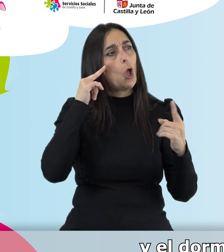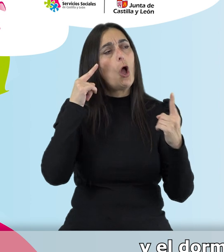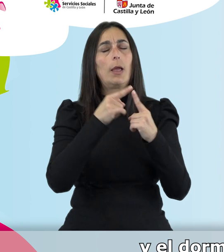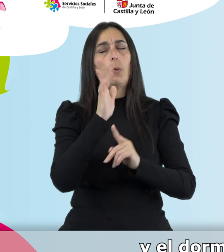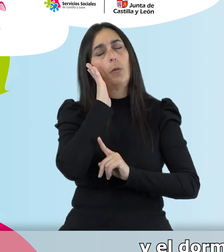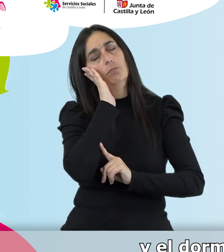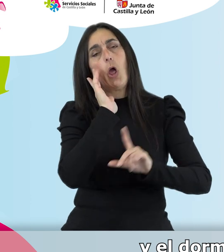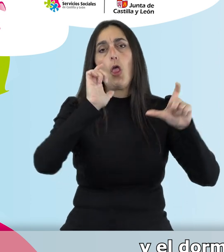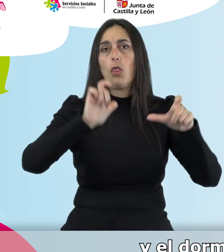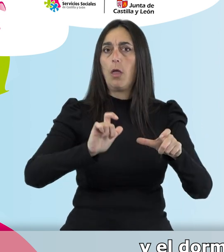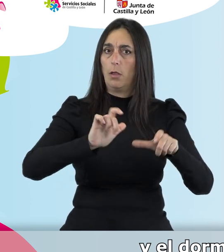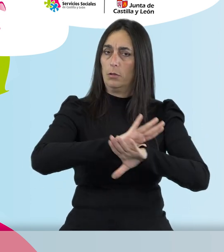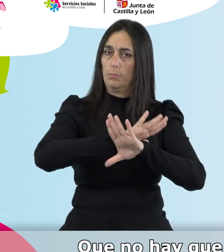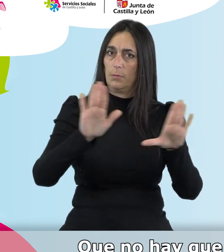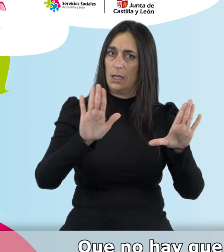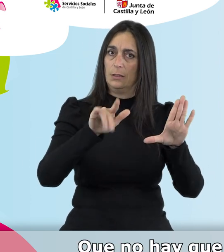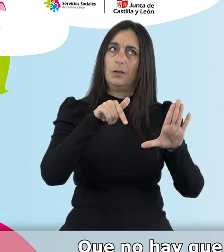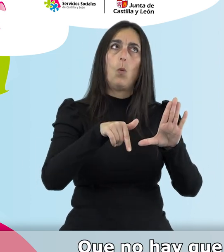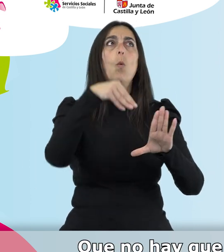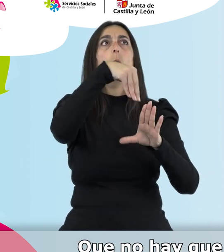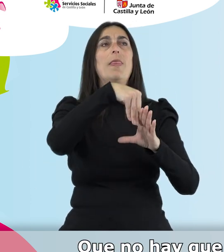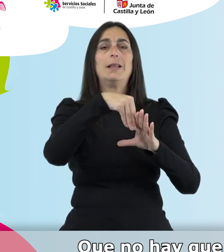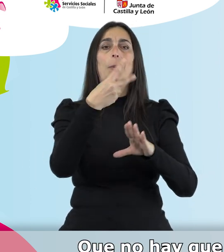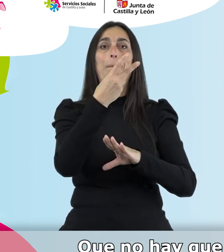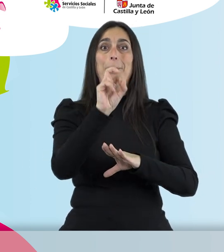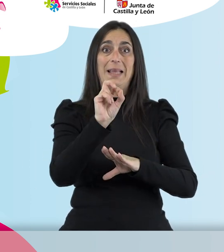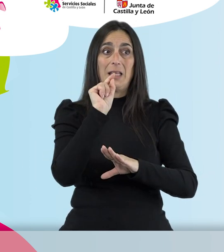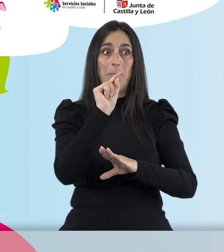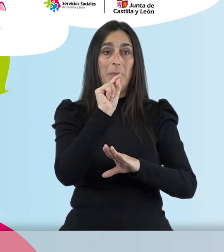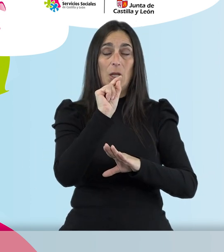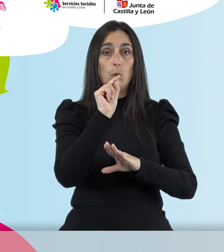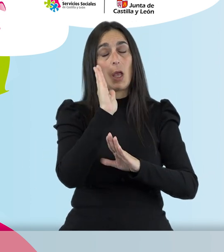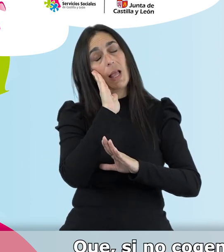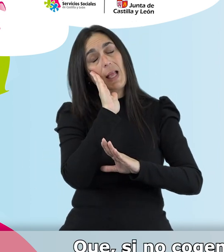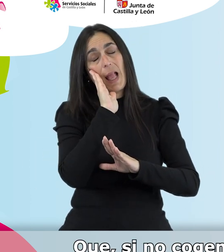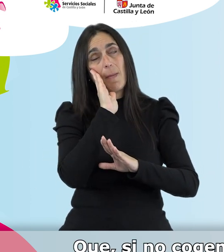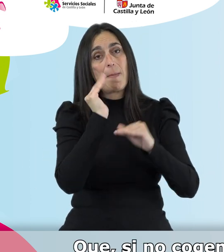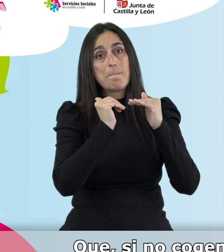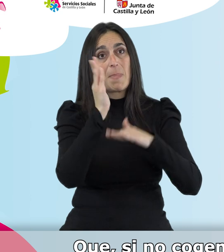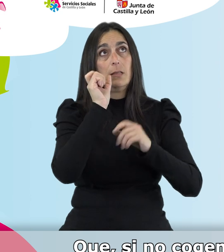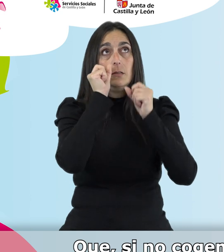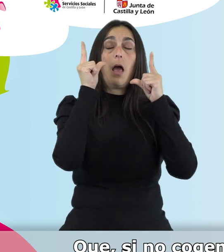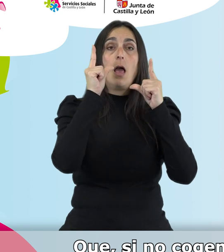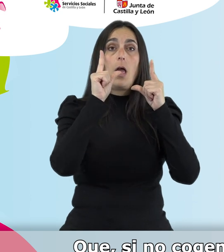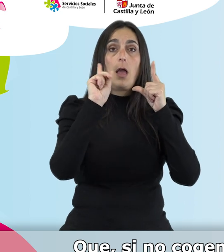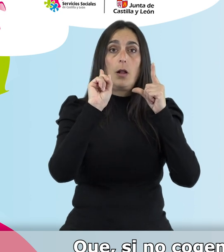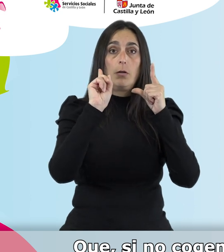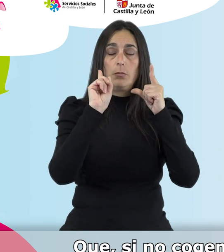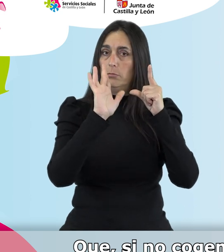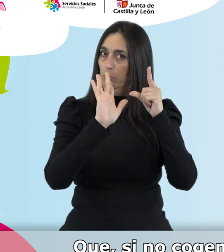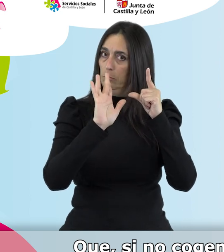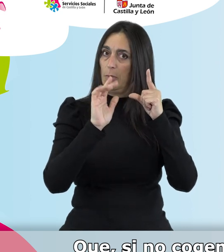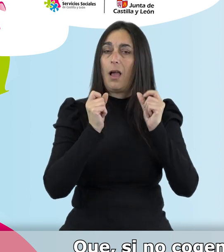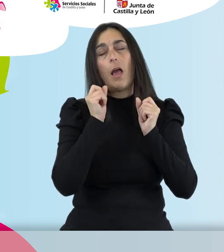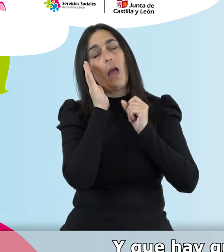descansar y a dormir. Que no hay que permanecer más de 20 minutos despiertos en la cama, que si no cogemos el sueño nos tenemos que